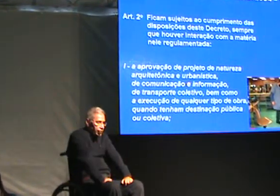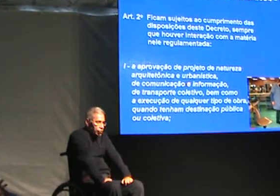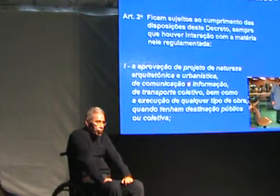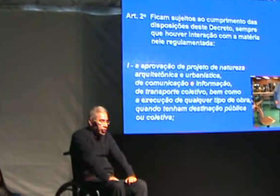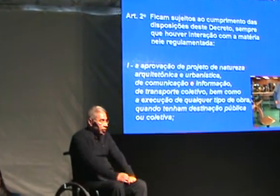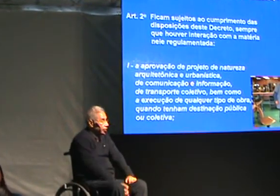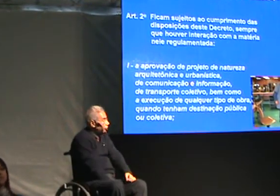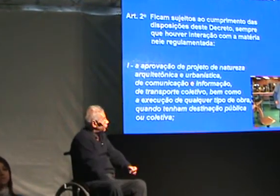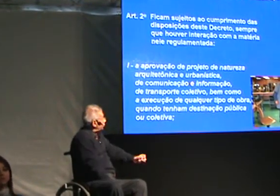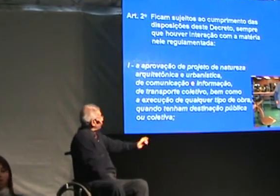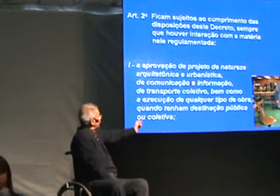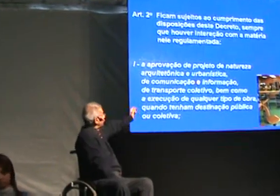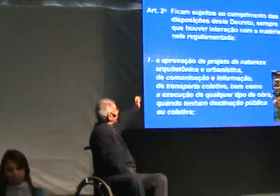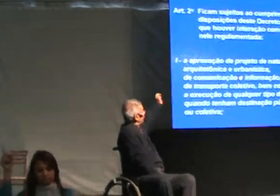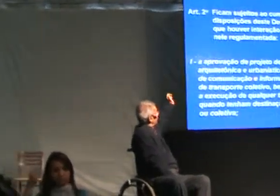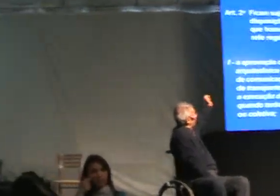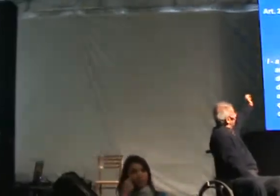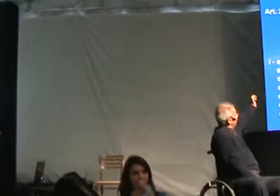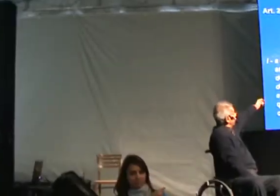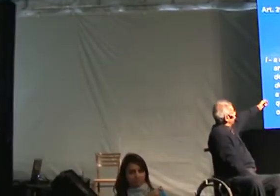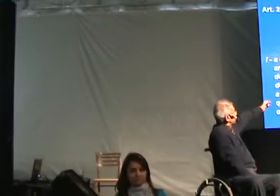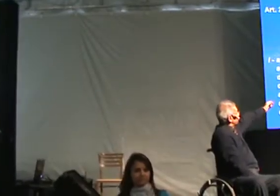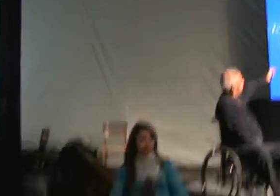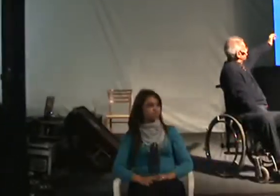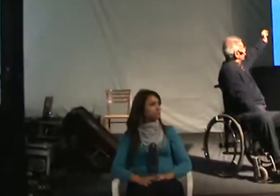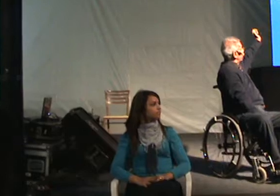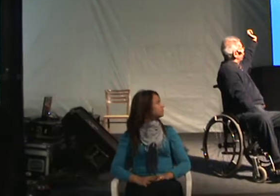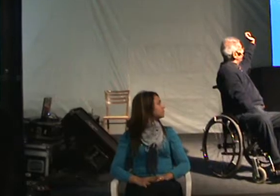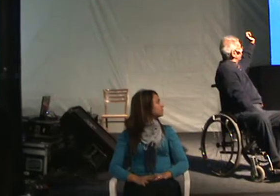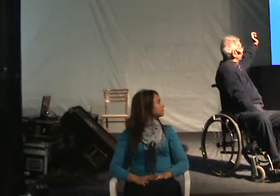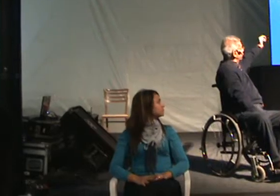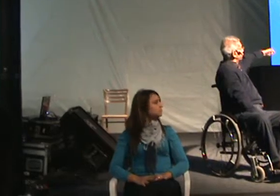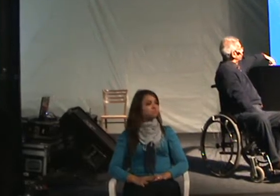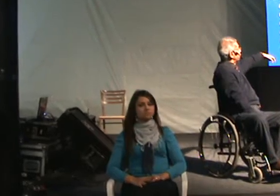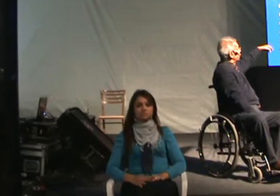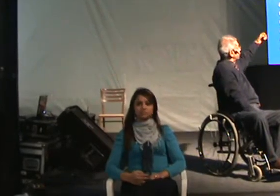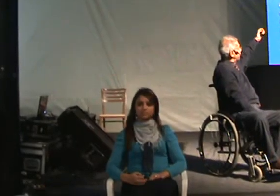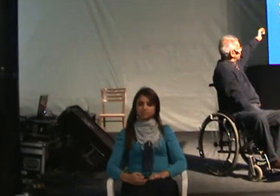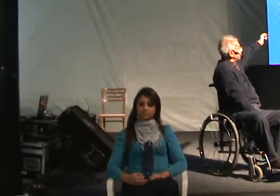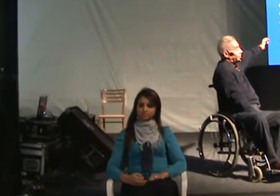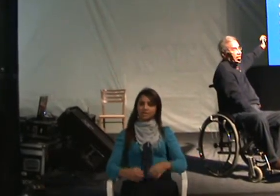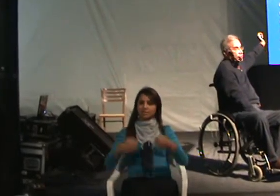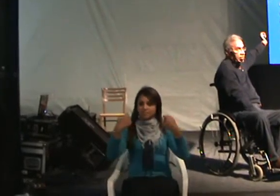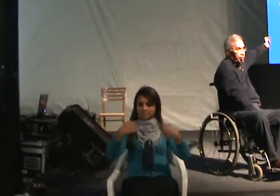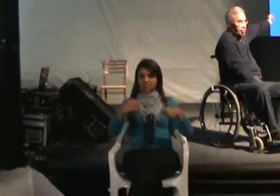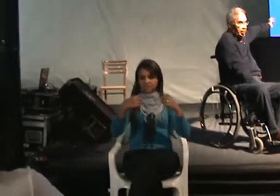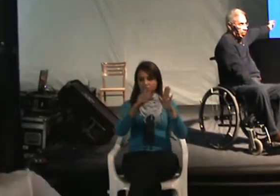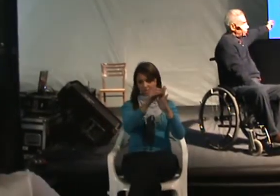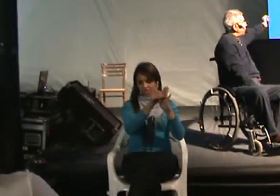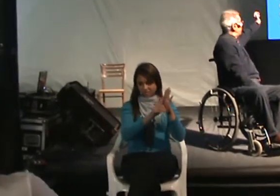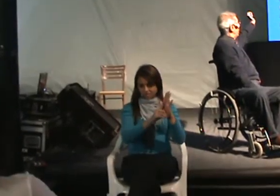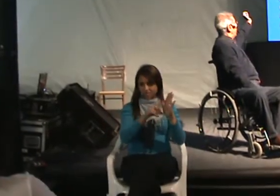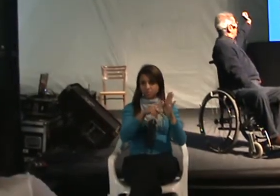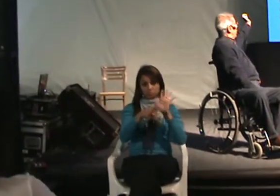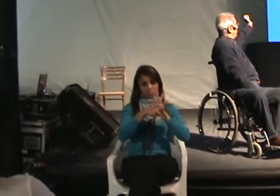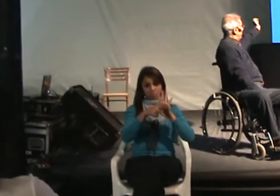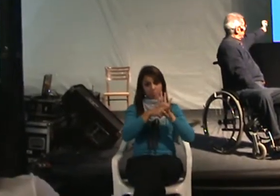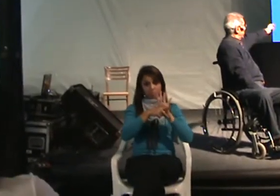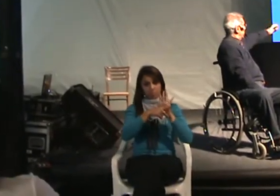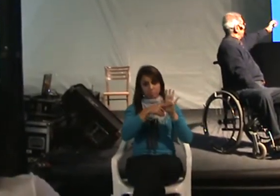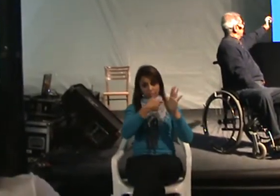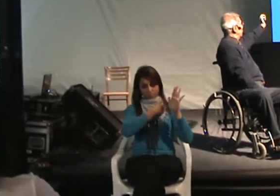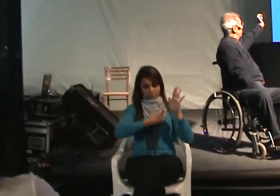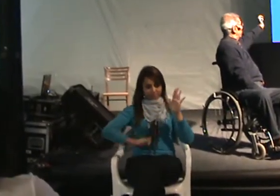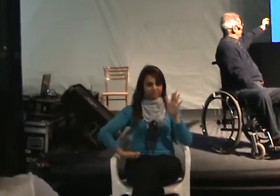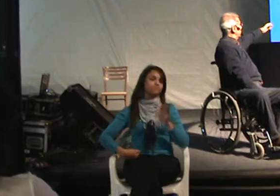o interior, eventualmente irão. Olha só. Ficam sujeitos ao cumprimento das disposições desse decreto, que é federal. A